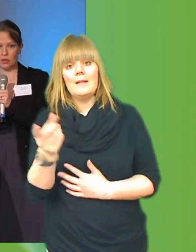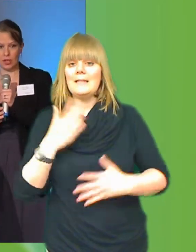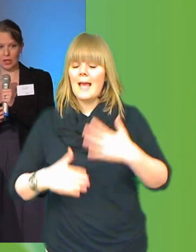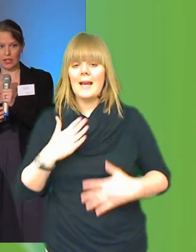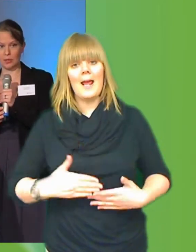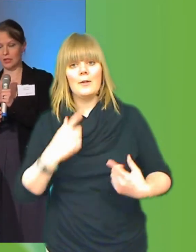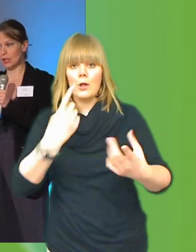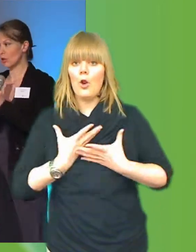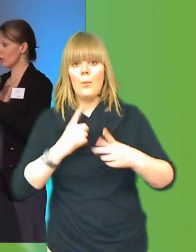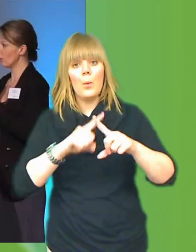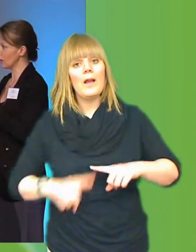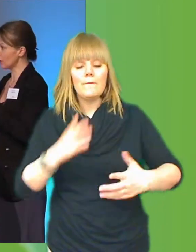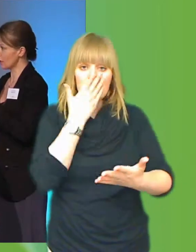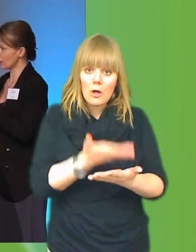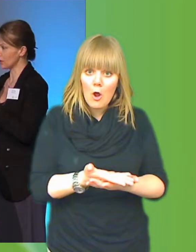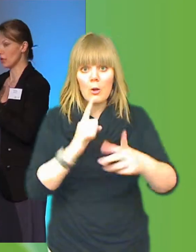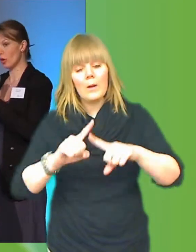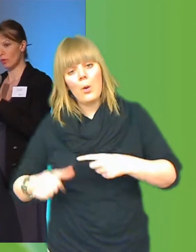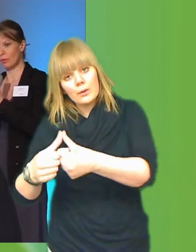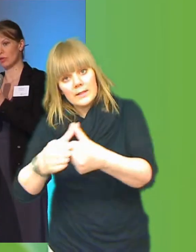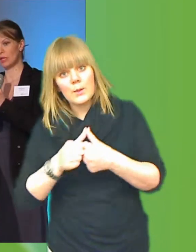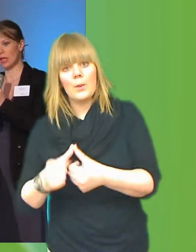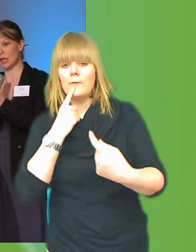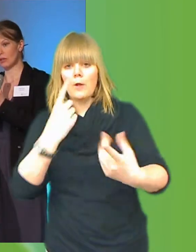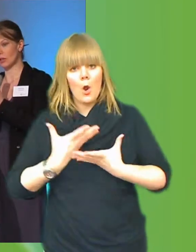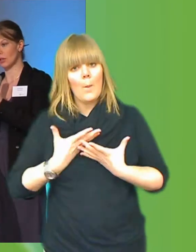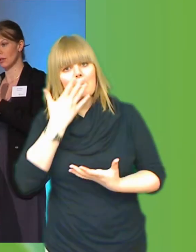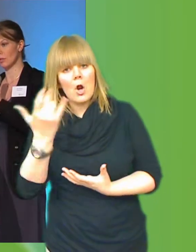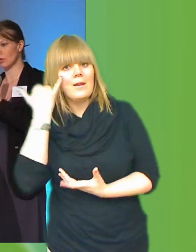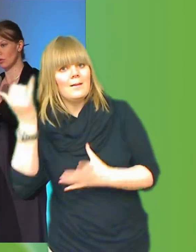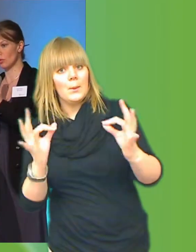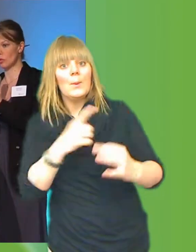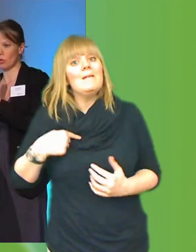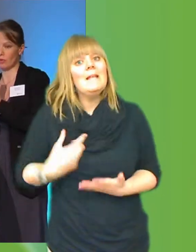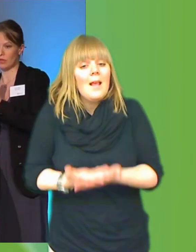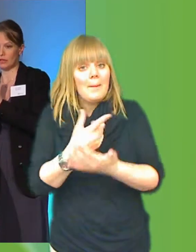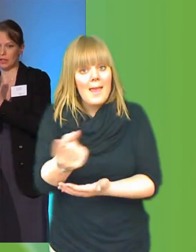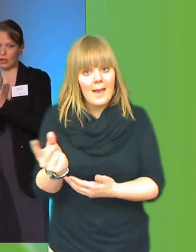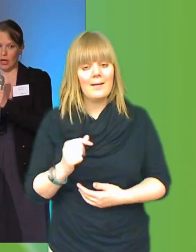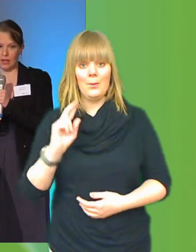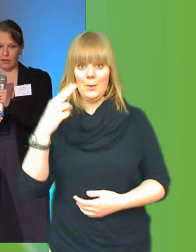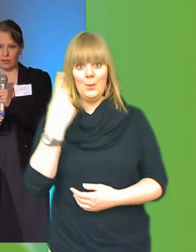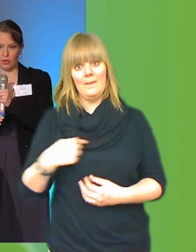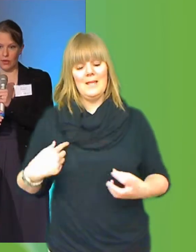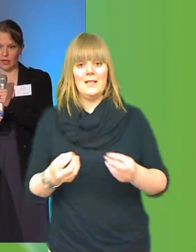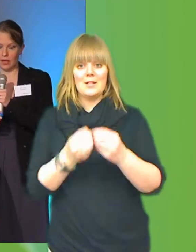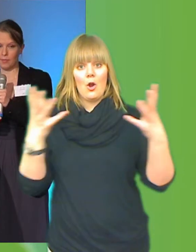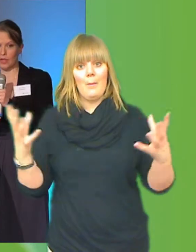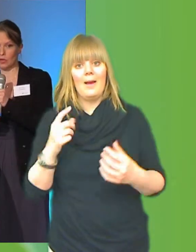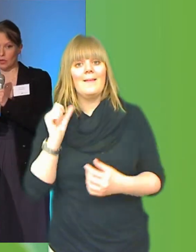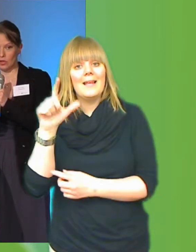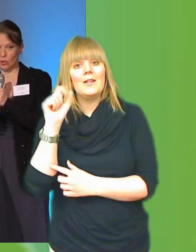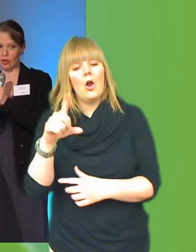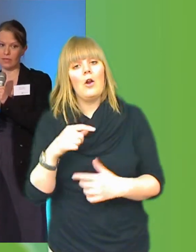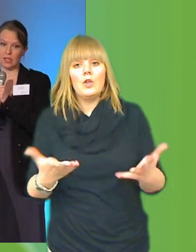organisationer som kan hjälpa till. Och hur vi kan hjälpa till. Kom med bra idéer. För nu skapar vi den digitala agendan för Sverige.